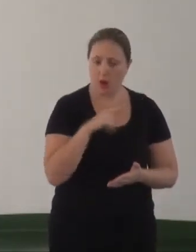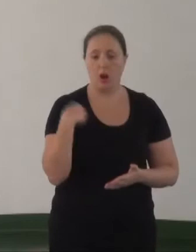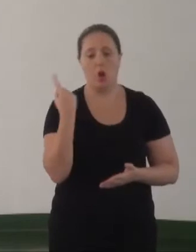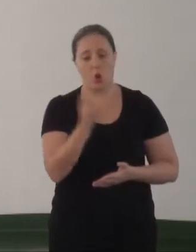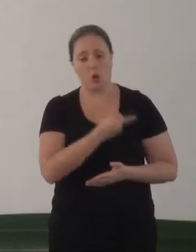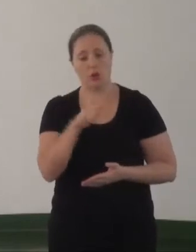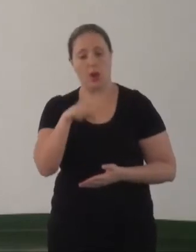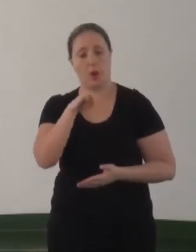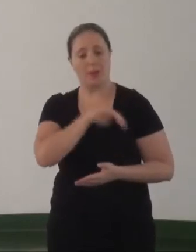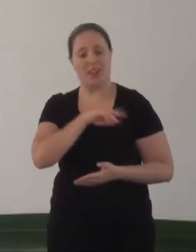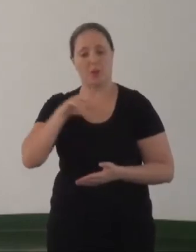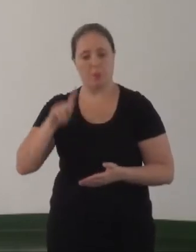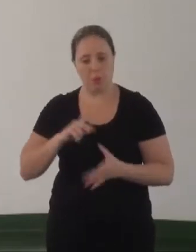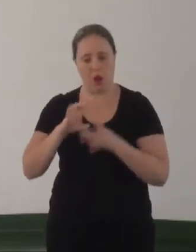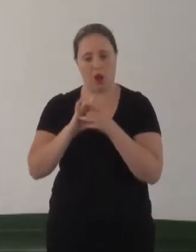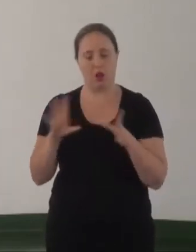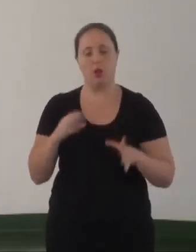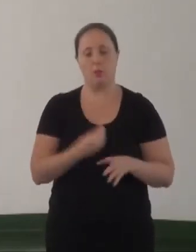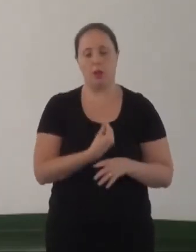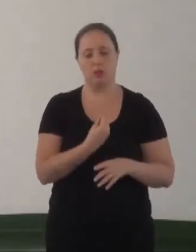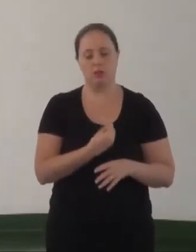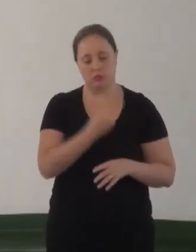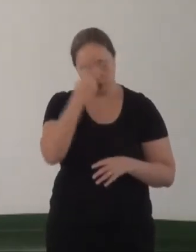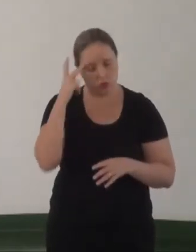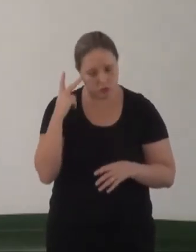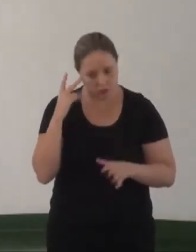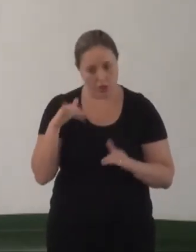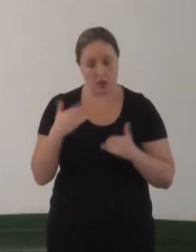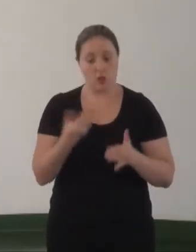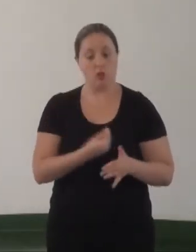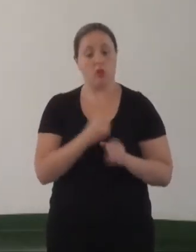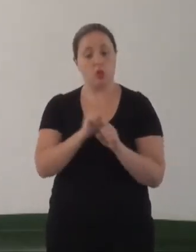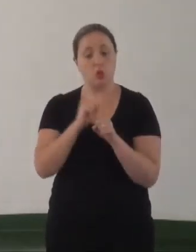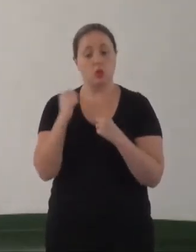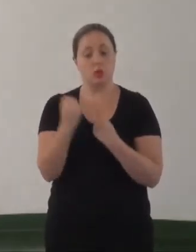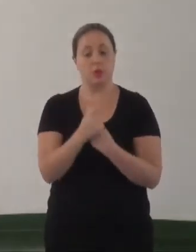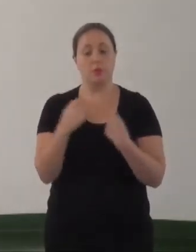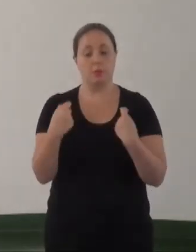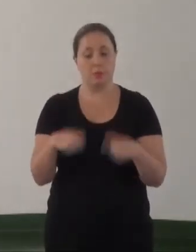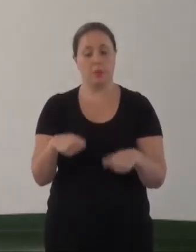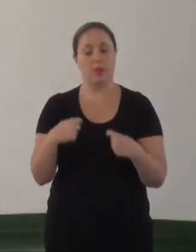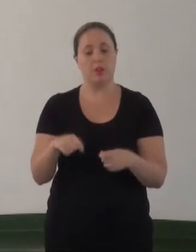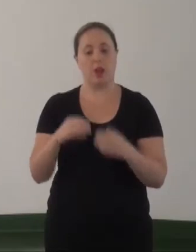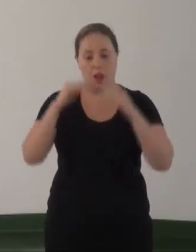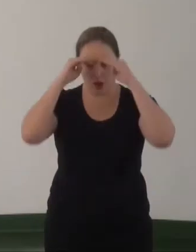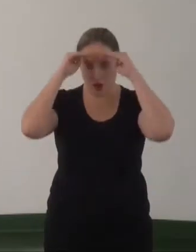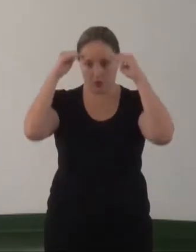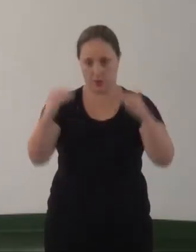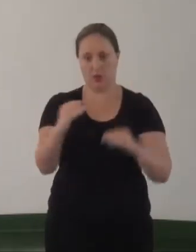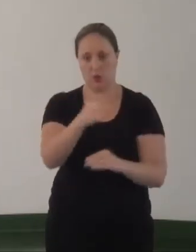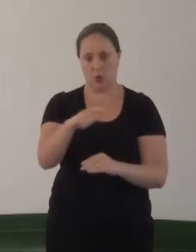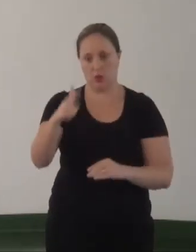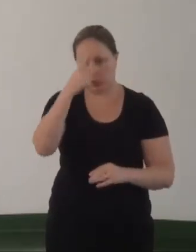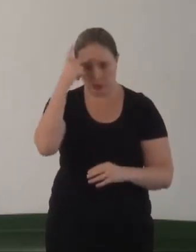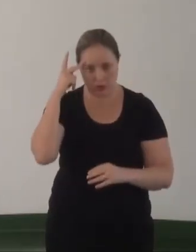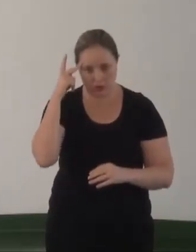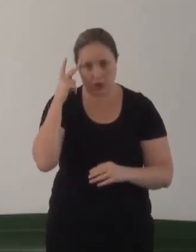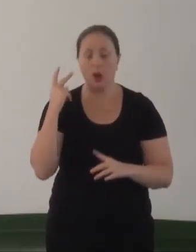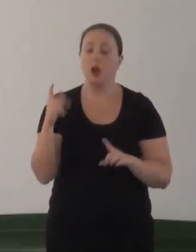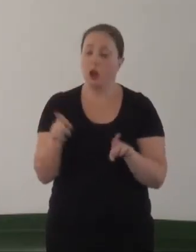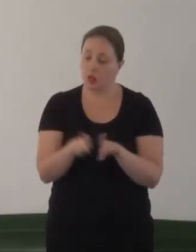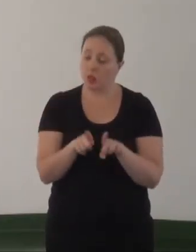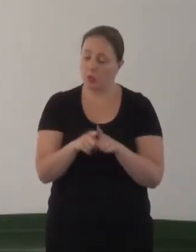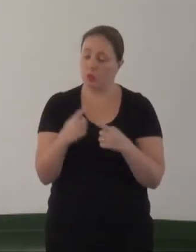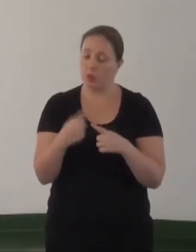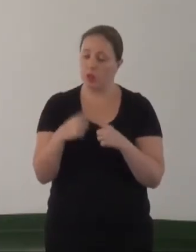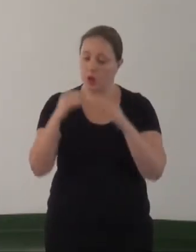somos Ministério Público, e essas pessoas vivem. E para viver em sociedade, você precisa aprender a respeitar as outras pessoas, inclusive porque